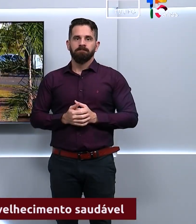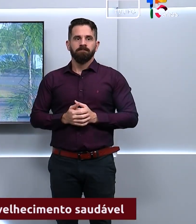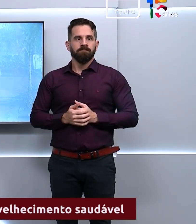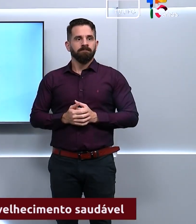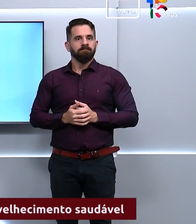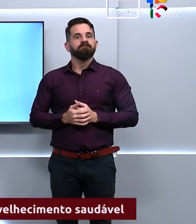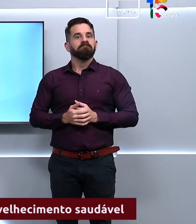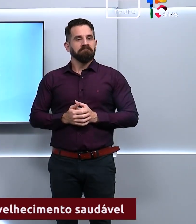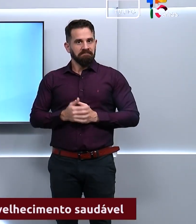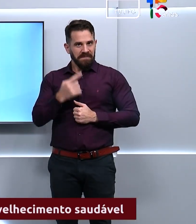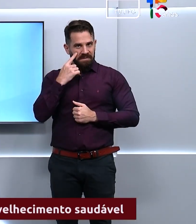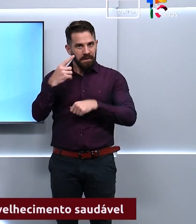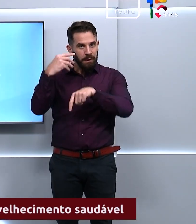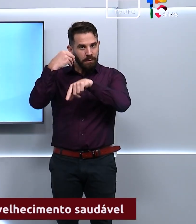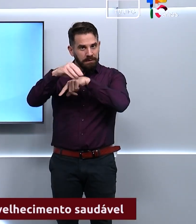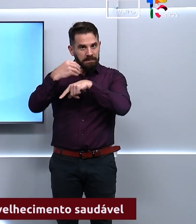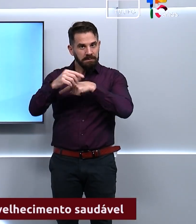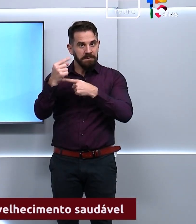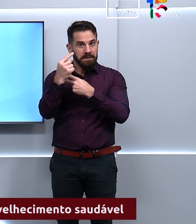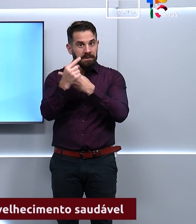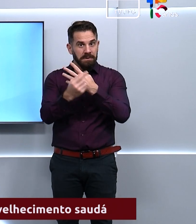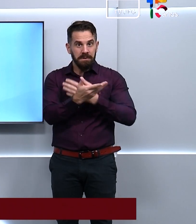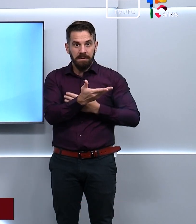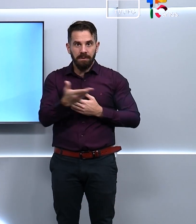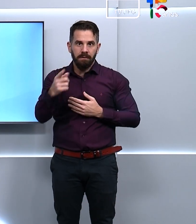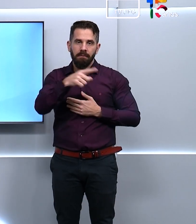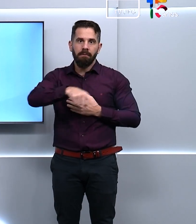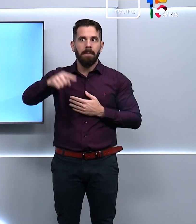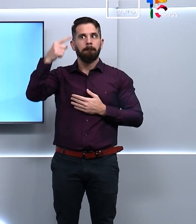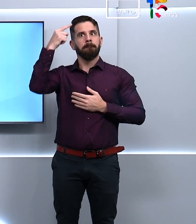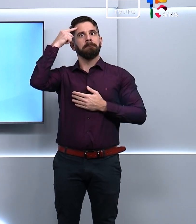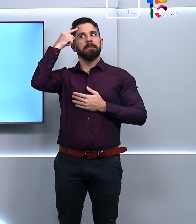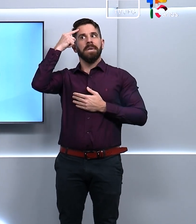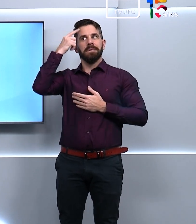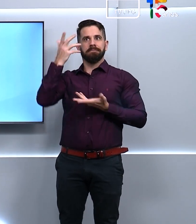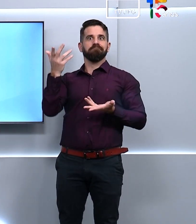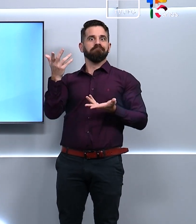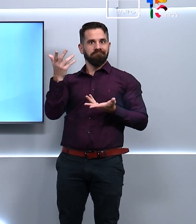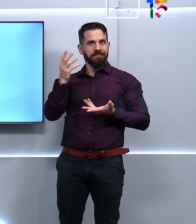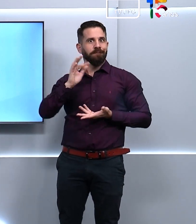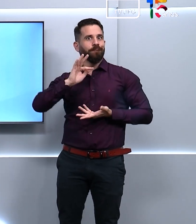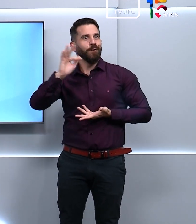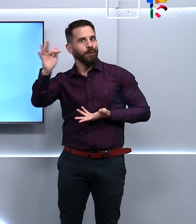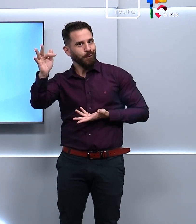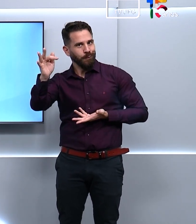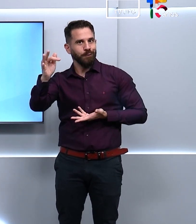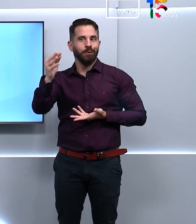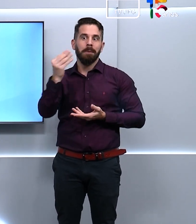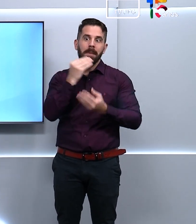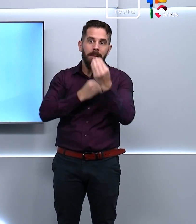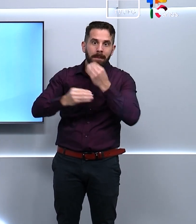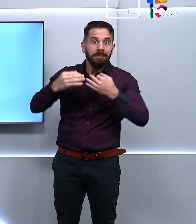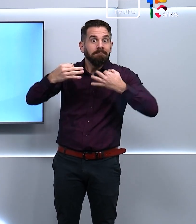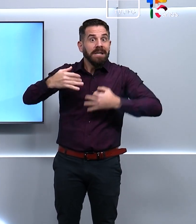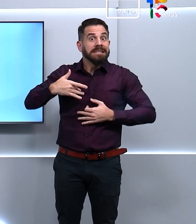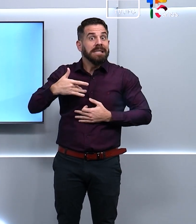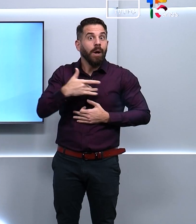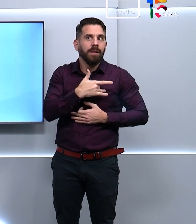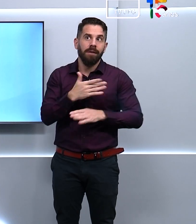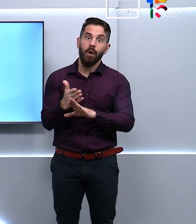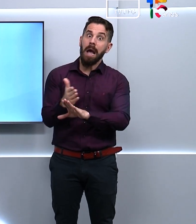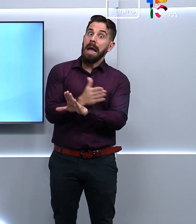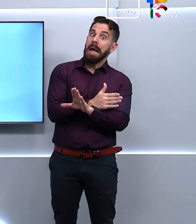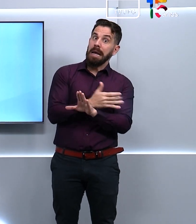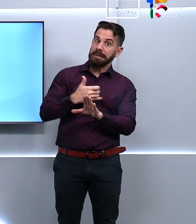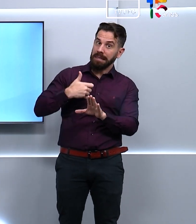Boas dicas, né? Para quem já está pensando em se manter mais saudável, ter uma alimentação mais saudável, mesmo antes dos 40